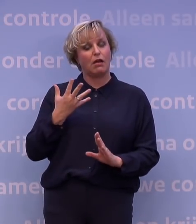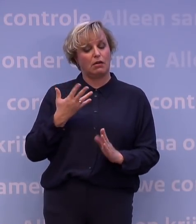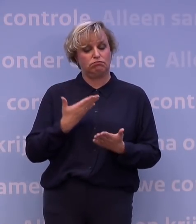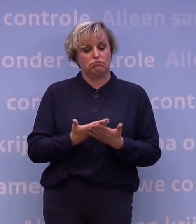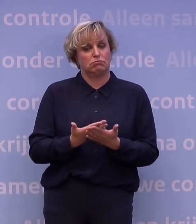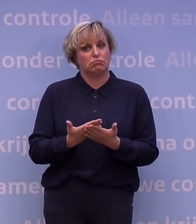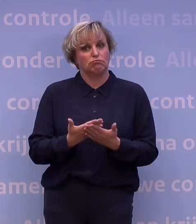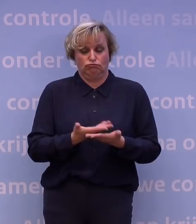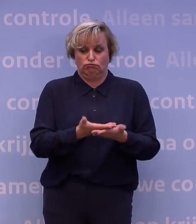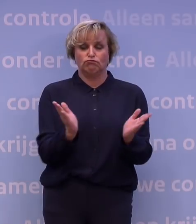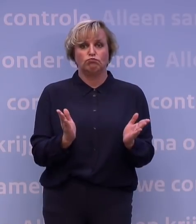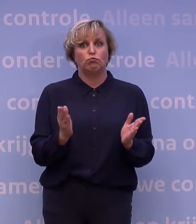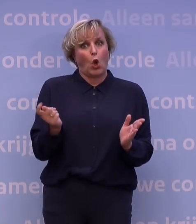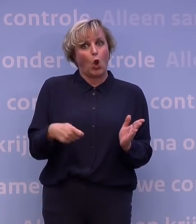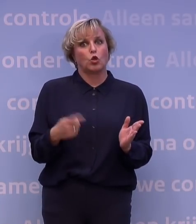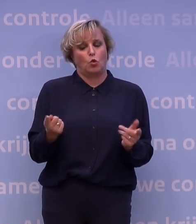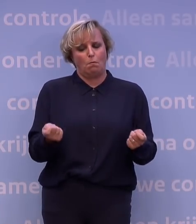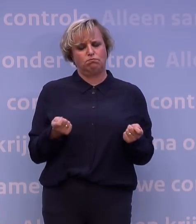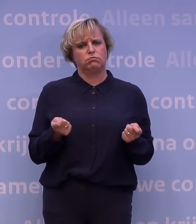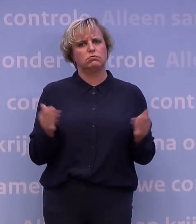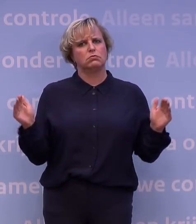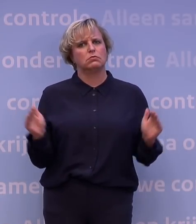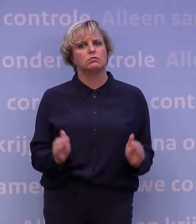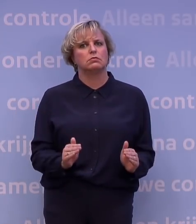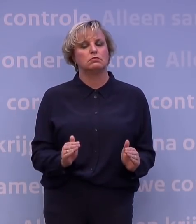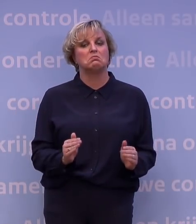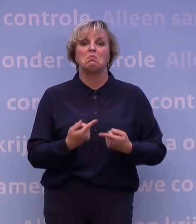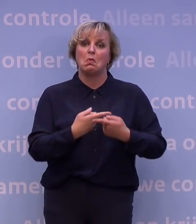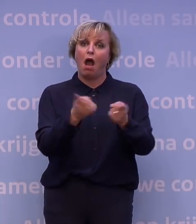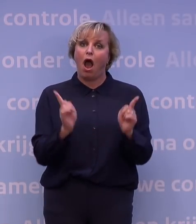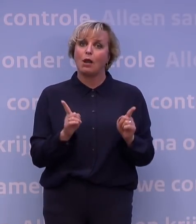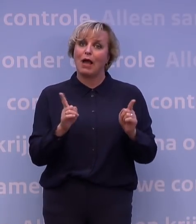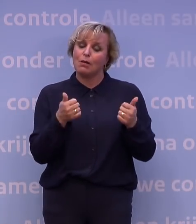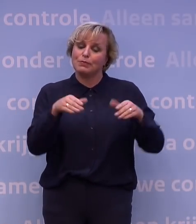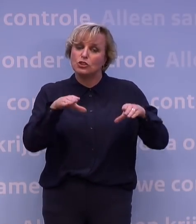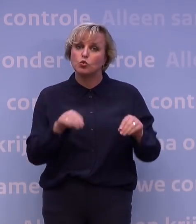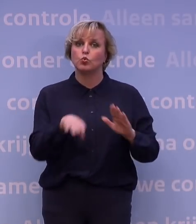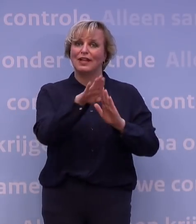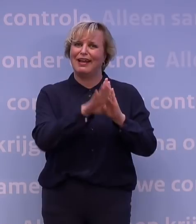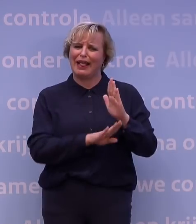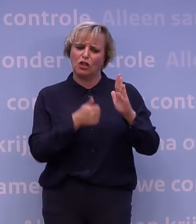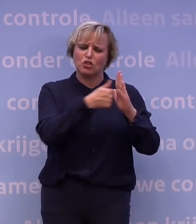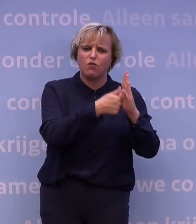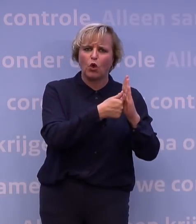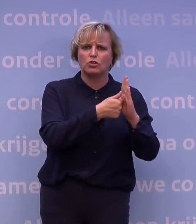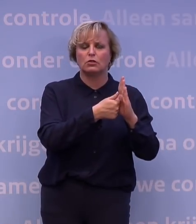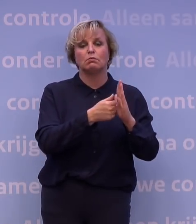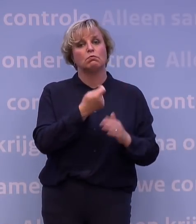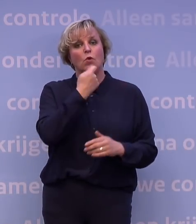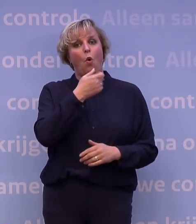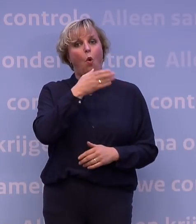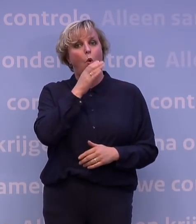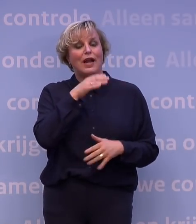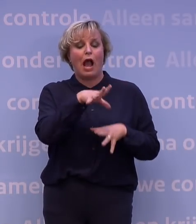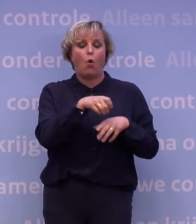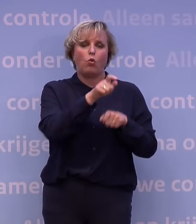zijn om dat virus weer onder controle te krijgen. We doen met z'n allen ons best om de regels na te leven. Horecaondernemers die alles uit de